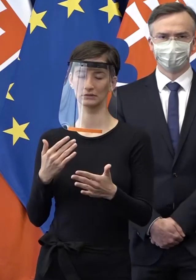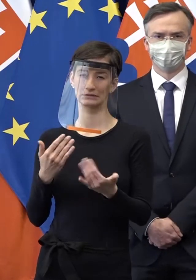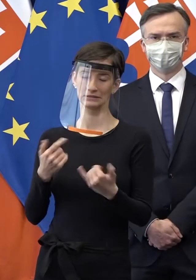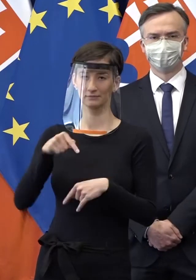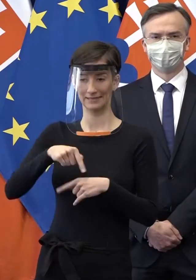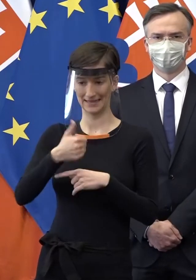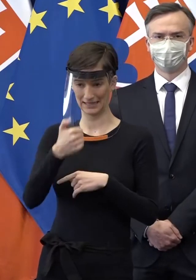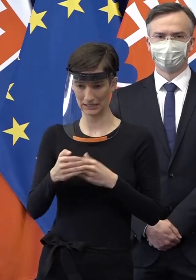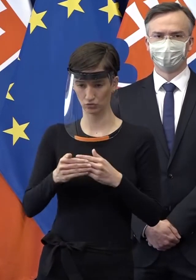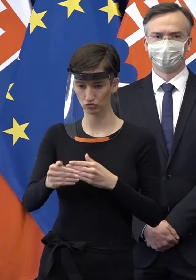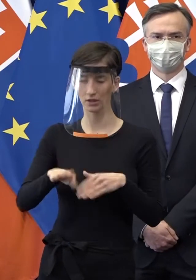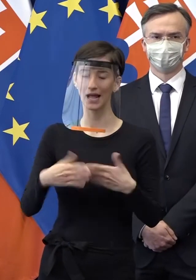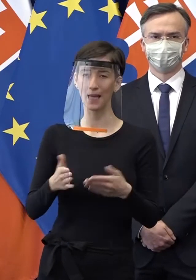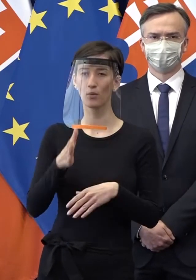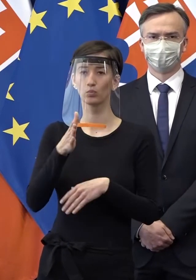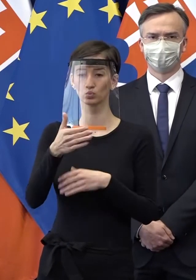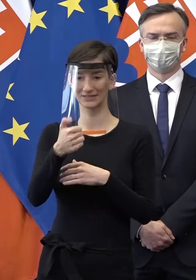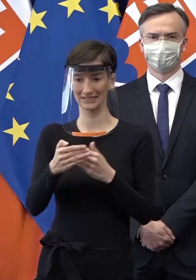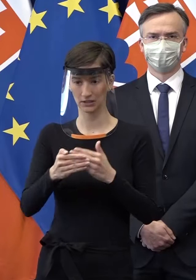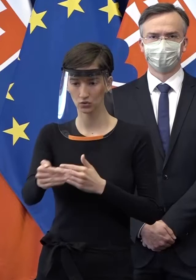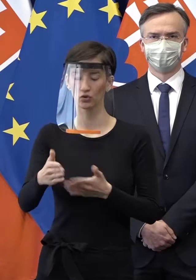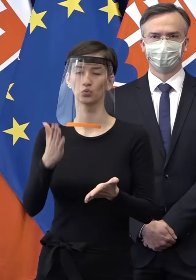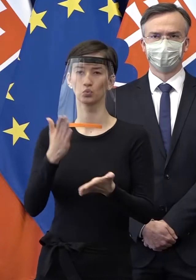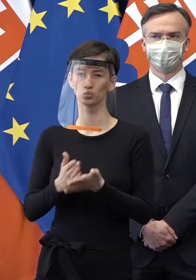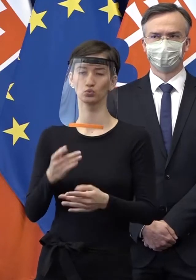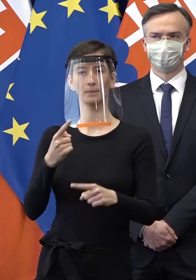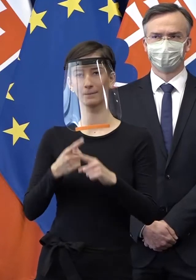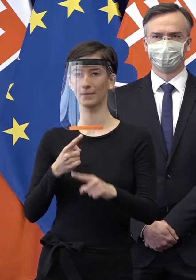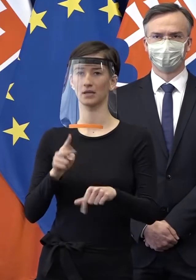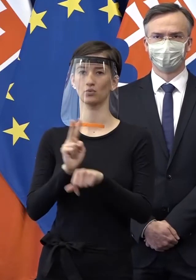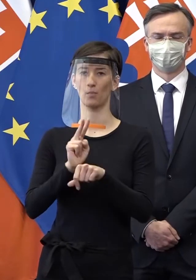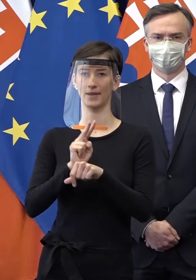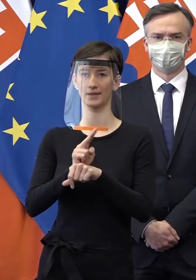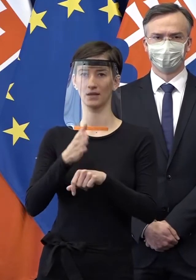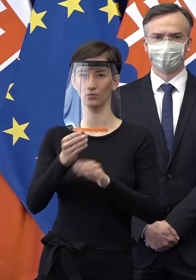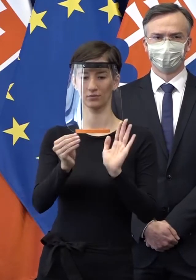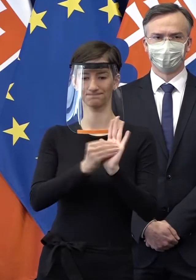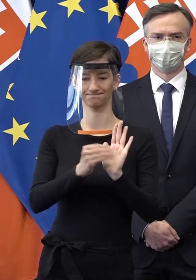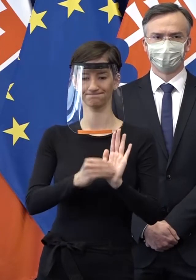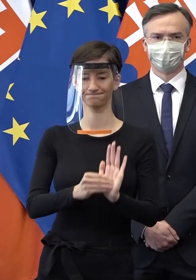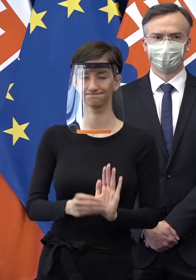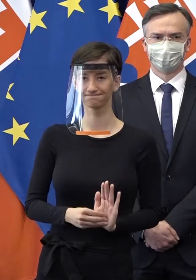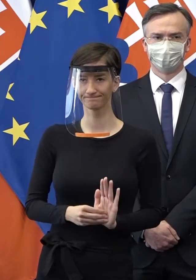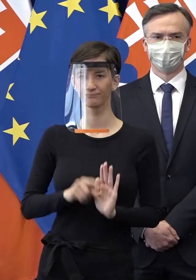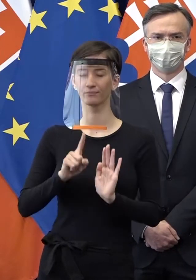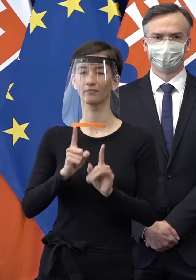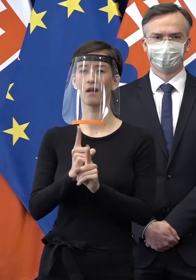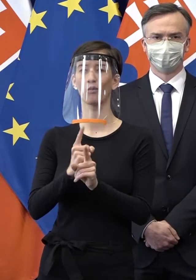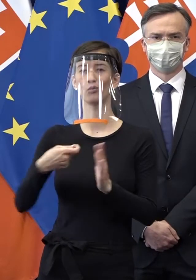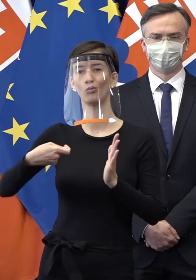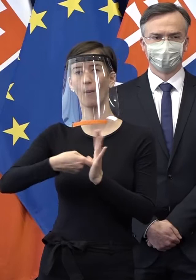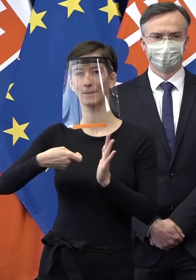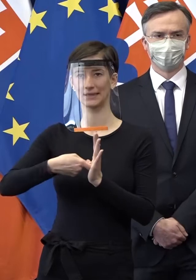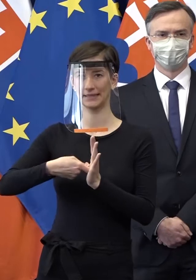najneskoj budúci, predložíme konkrétne opatrenia a doplníme tým už ten veľký zásobník opatrení, ktoré